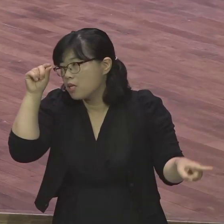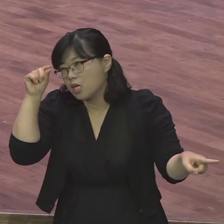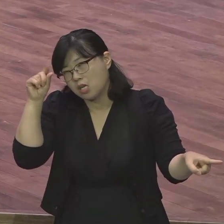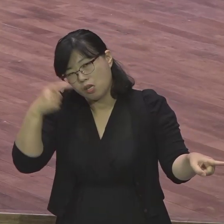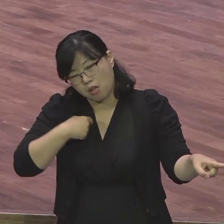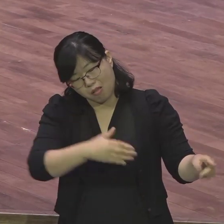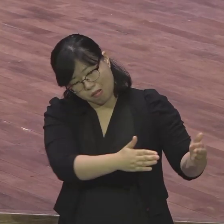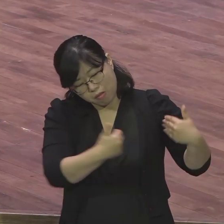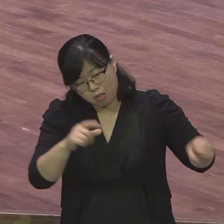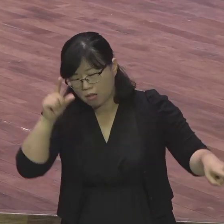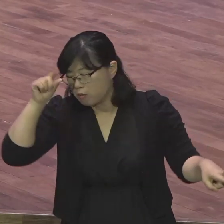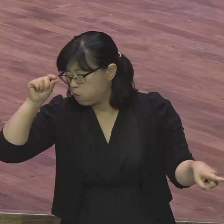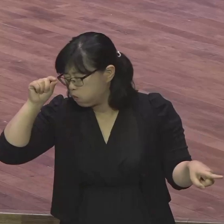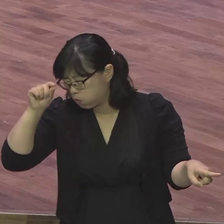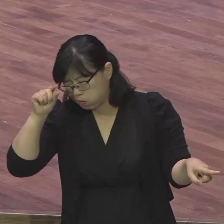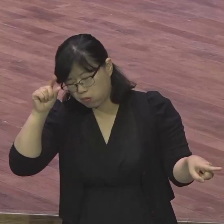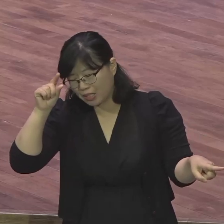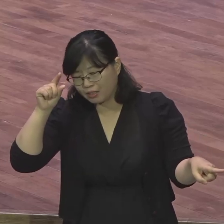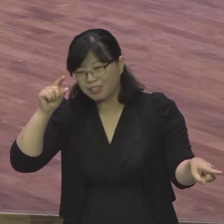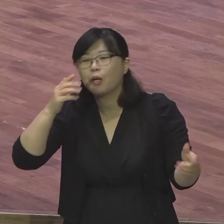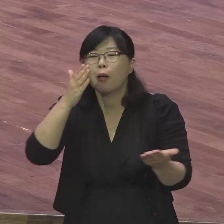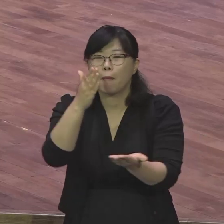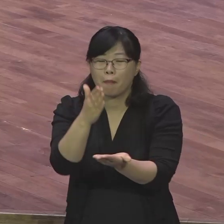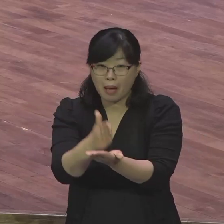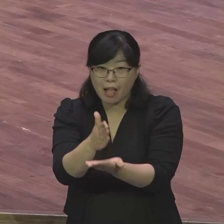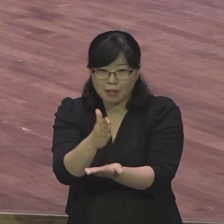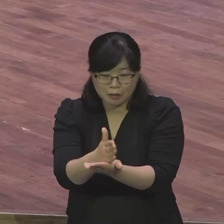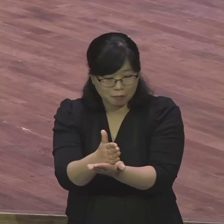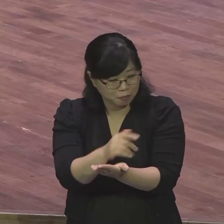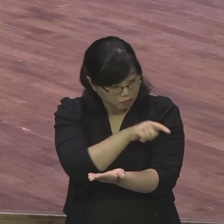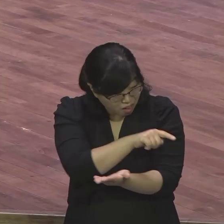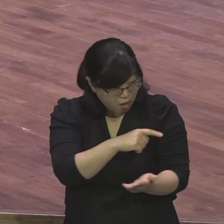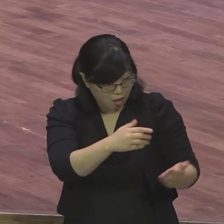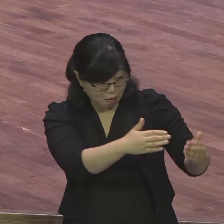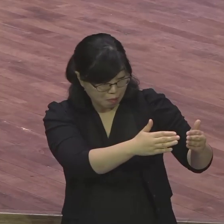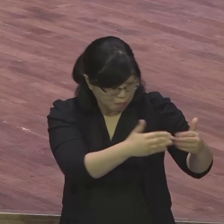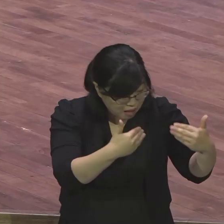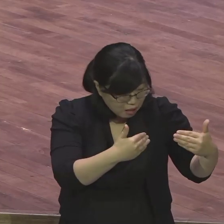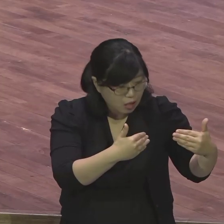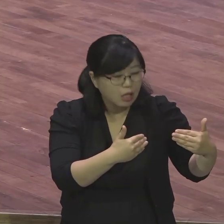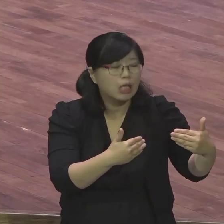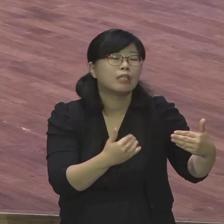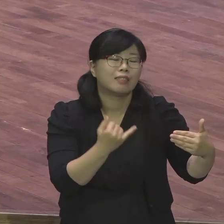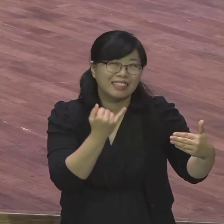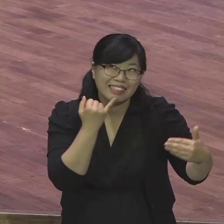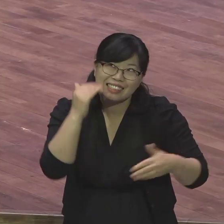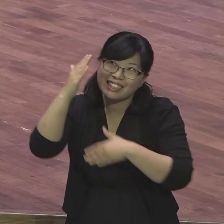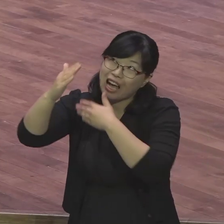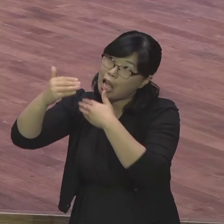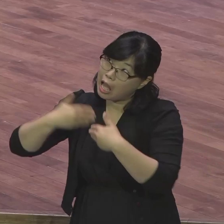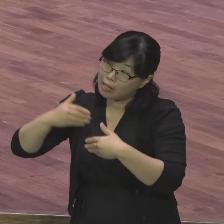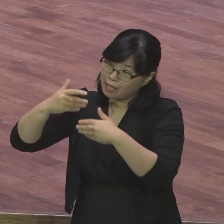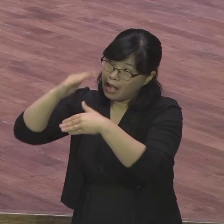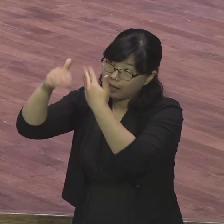영적 성장하면 다 넘어가버리지 다 지나갑니다 밤새도록